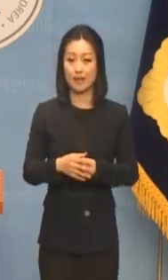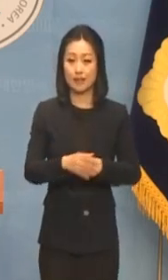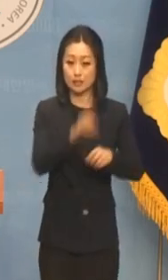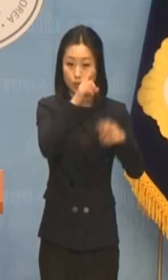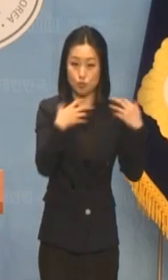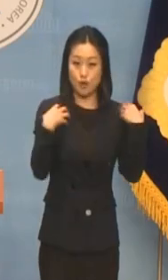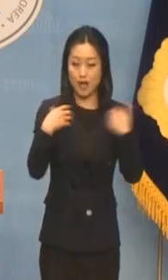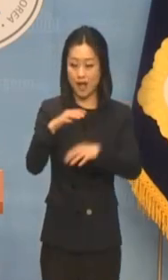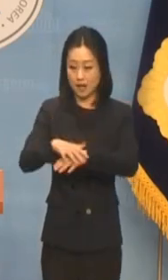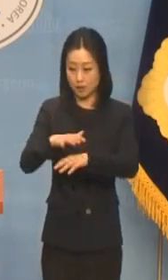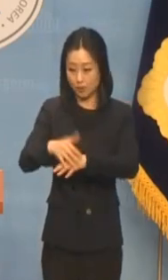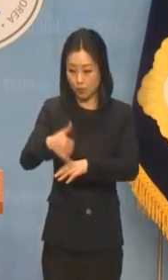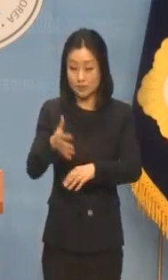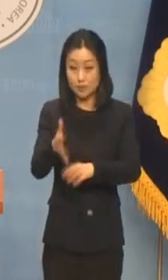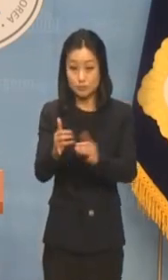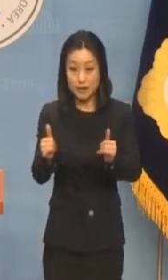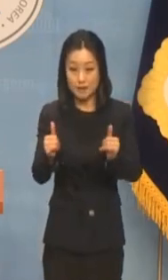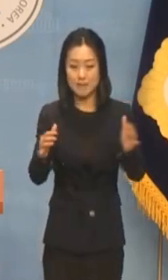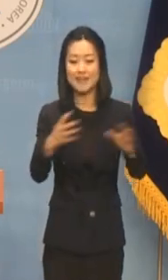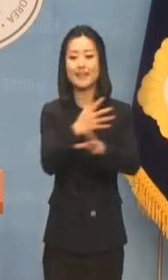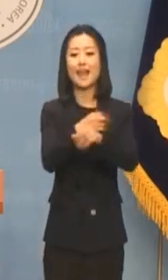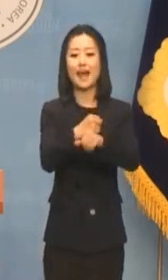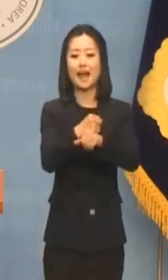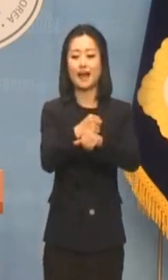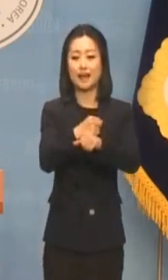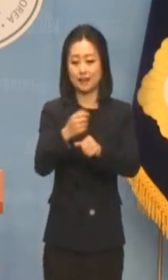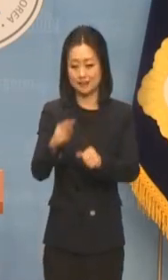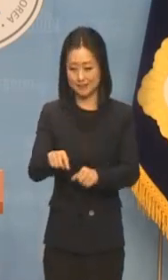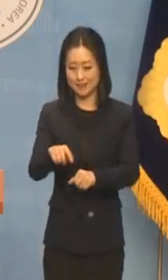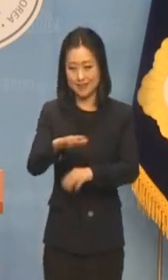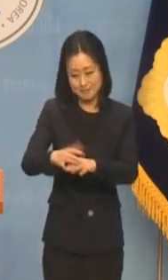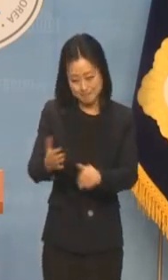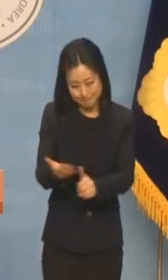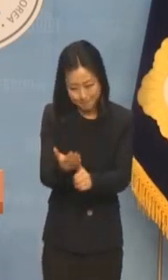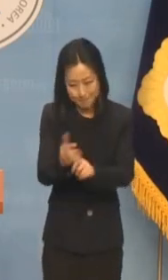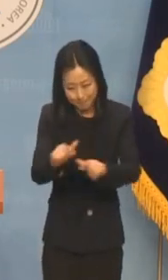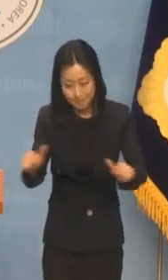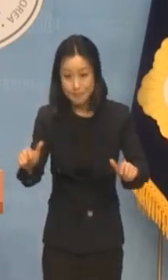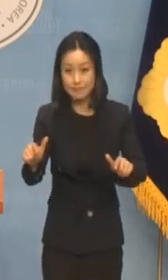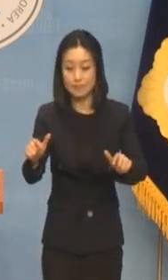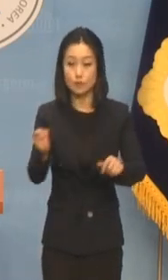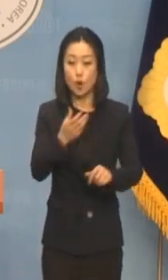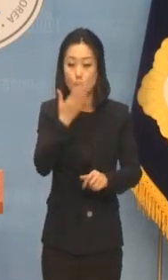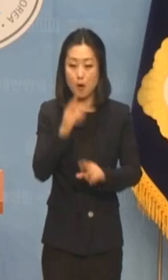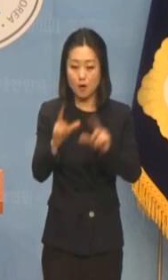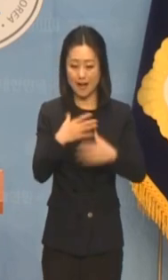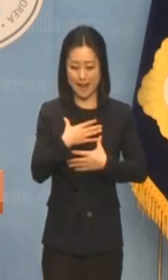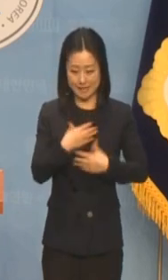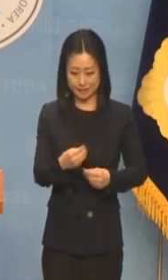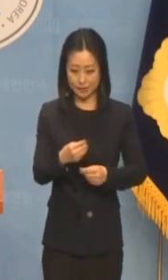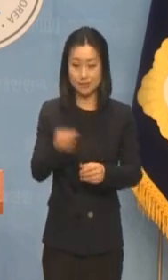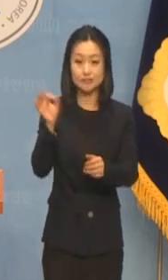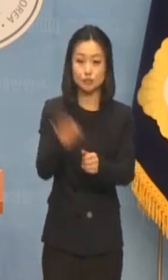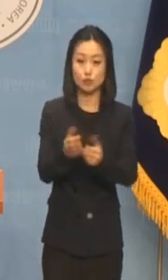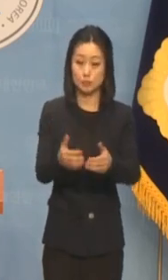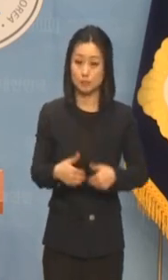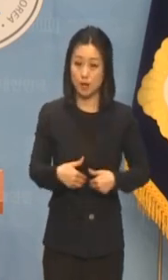생산량을 안정화시키고 먹거리숨의 비축으로 유통량을 안정화시켜야 합니다.